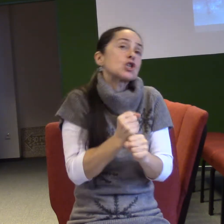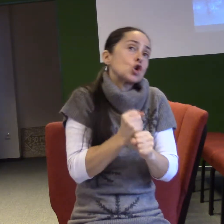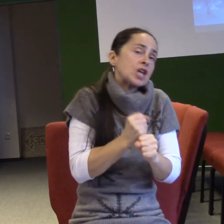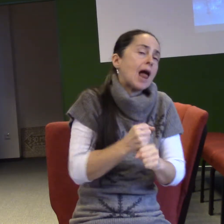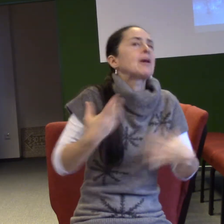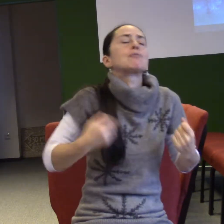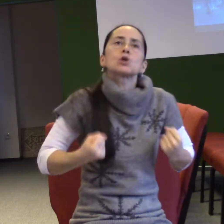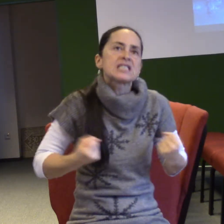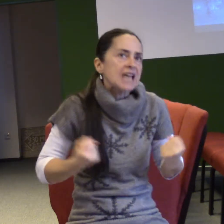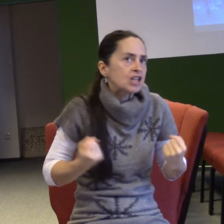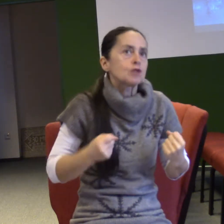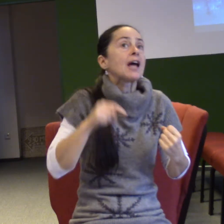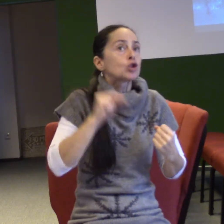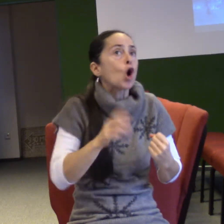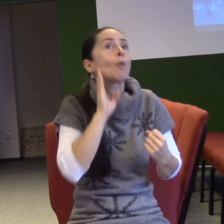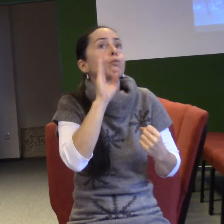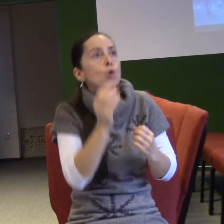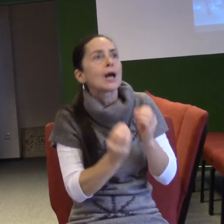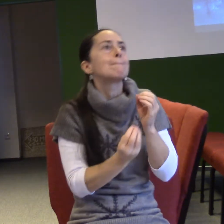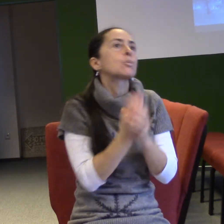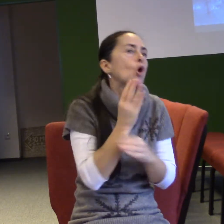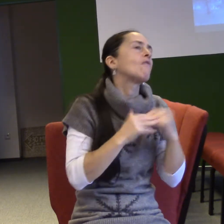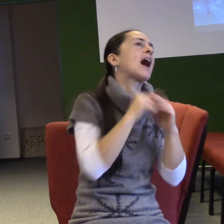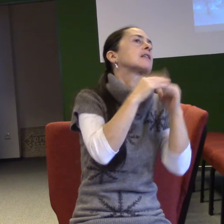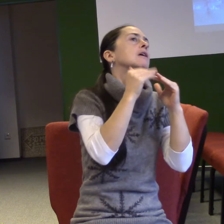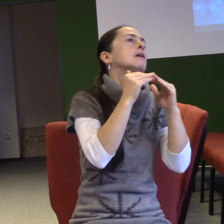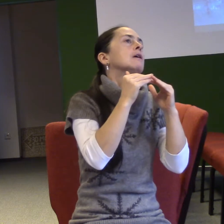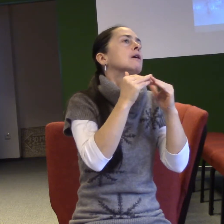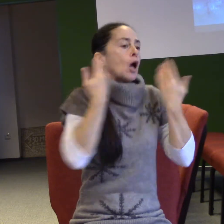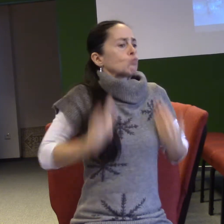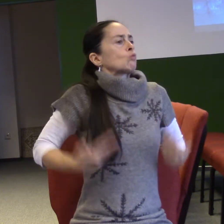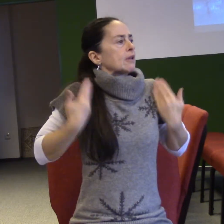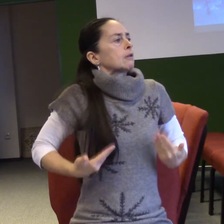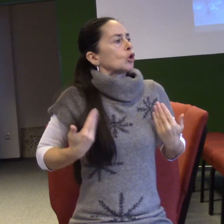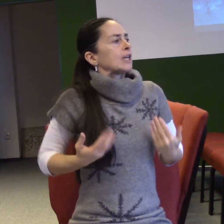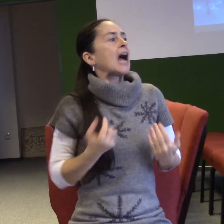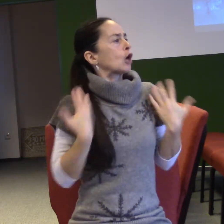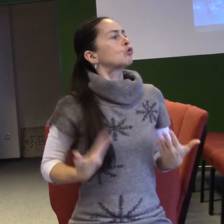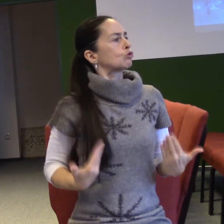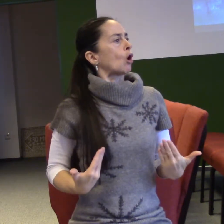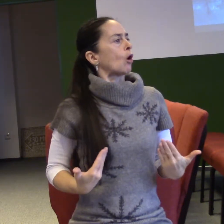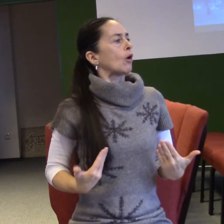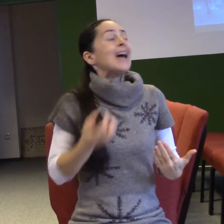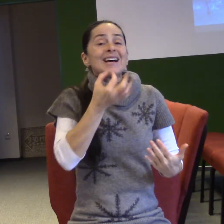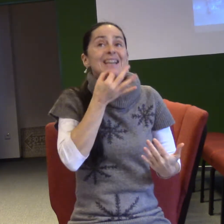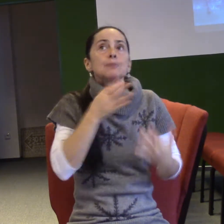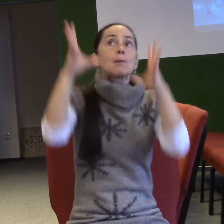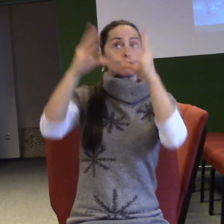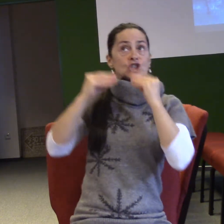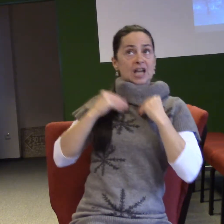tím si vybudeme naši identitu nebo naše postavení. Ne. My všichni, kteří jsme přijali Ježíše Krista, tak jsme boží synové a boží dcery.